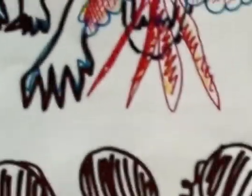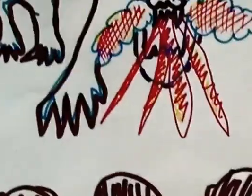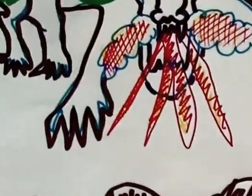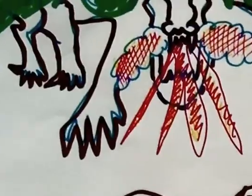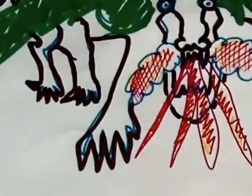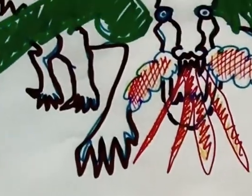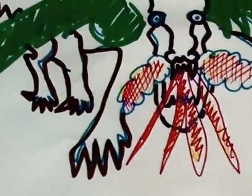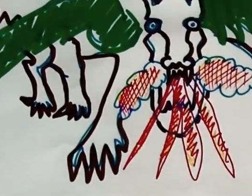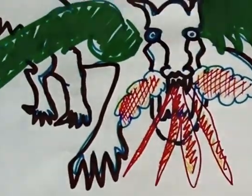A !